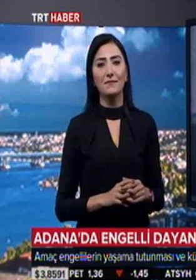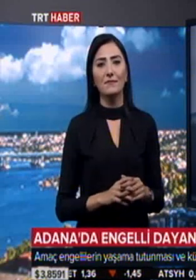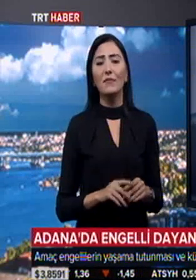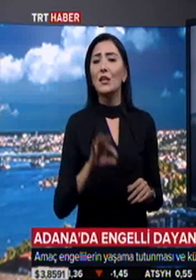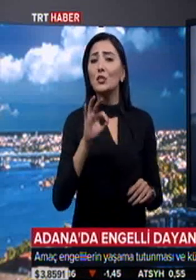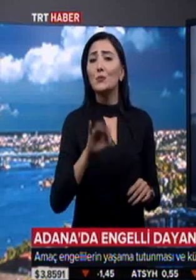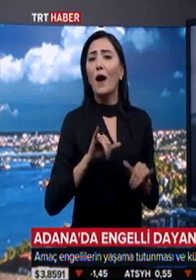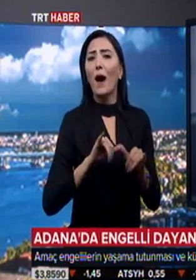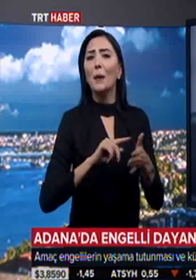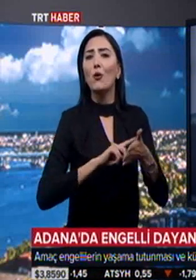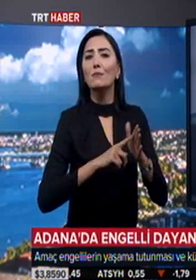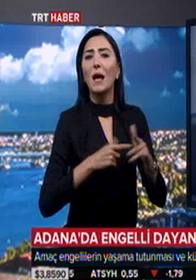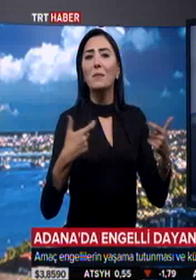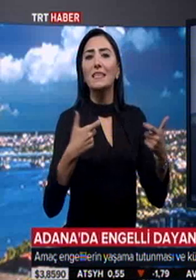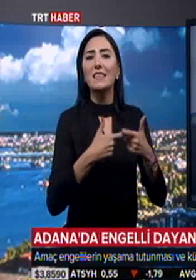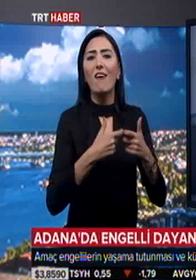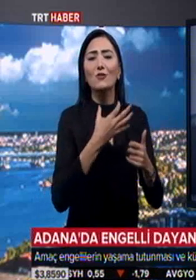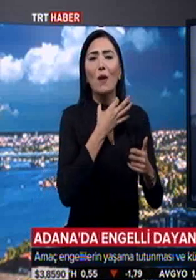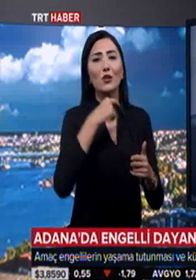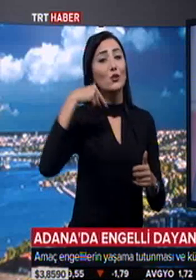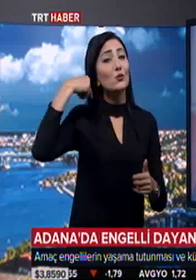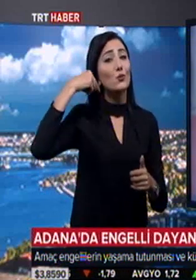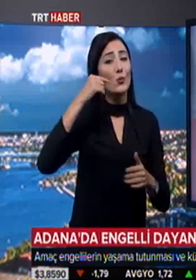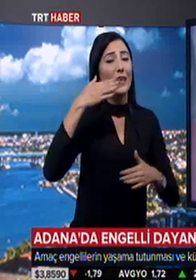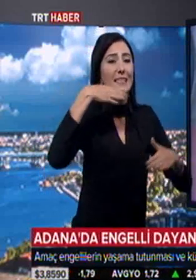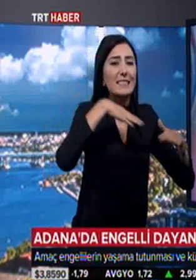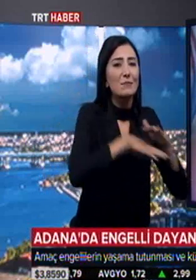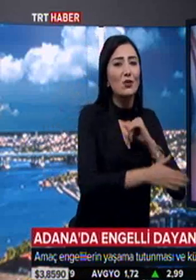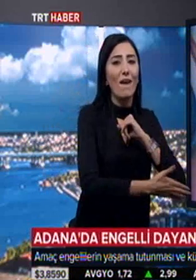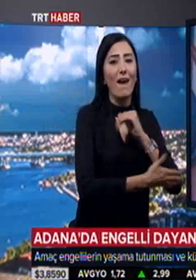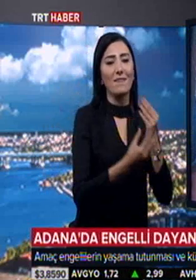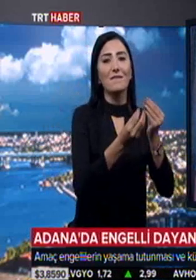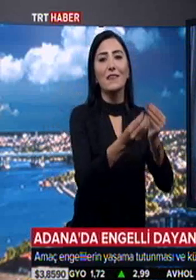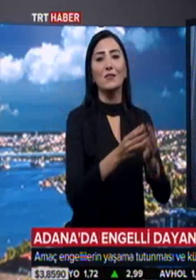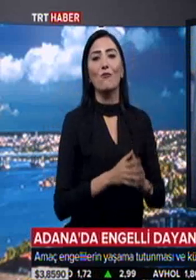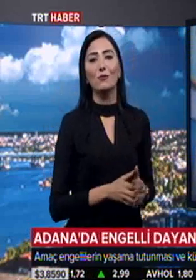Şimdi aynı yöntemle savaş mağduru Suriyeli sığınmacılara yardım ediyor.